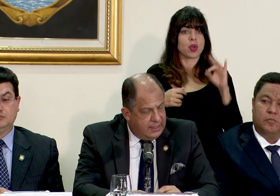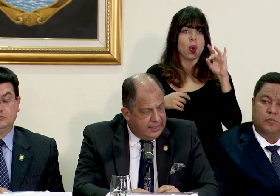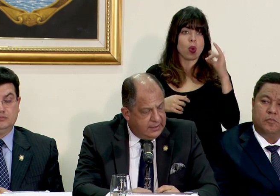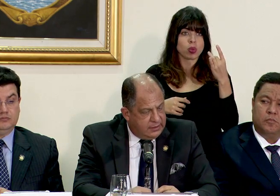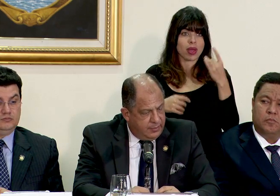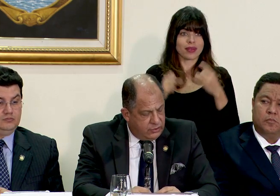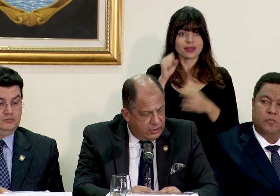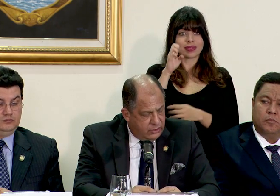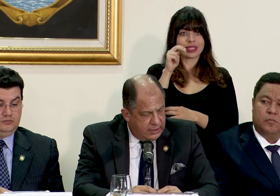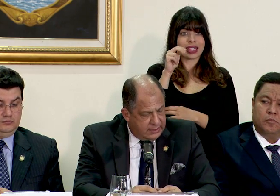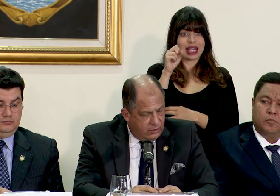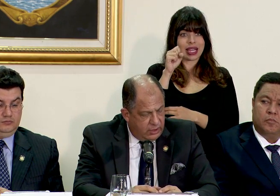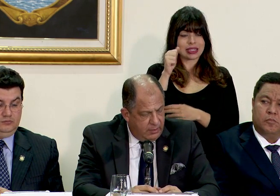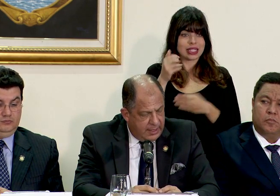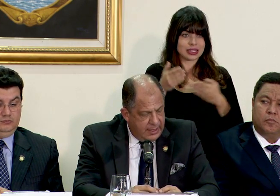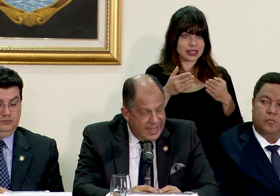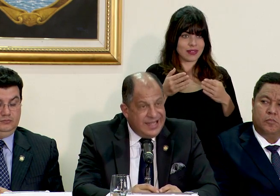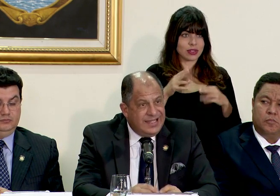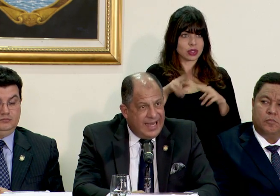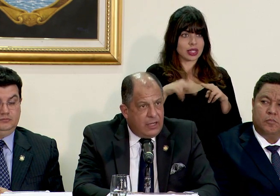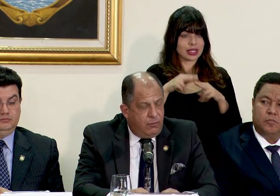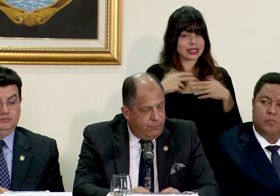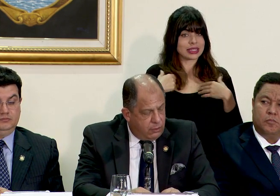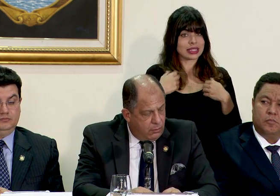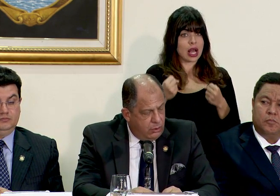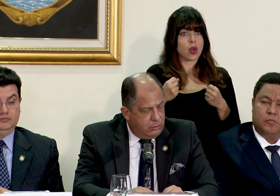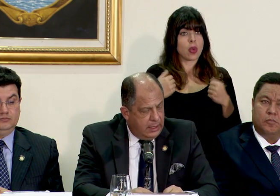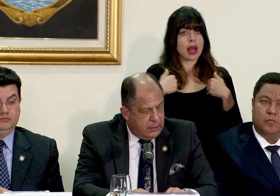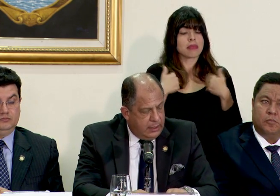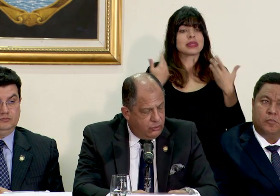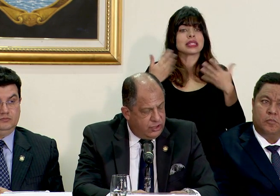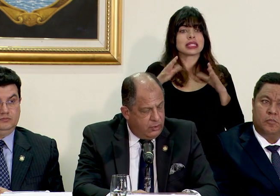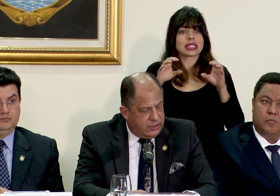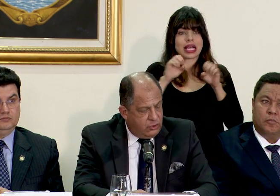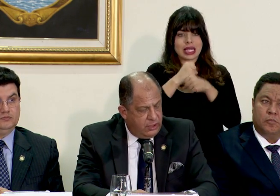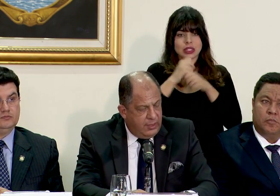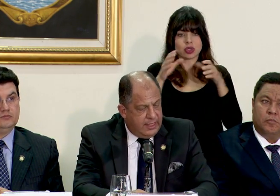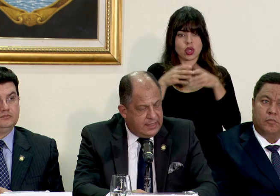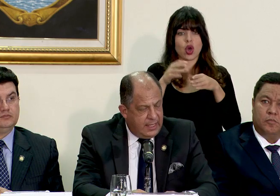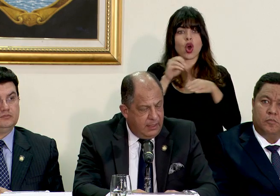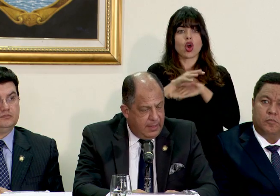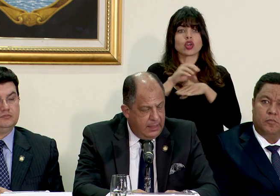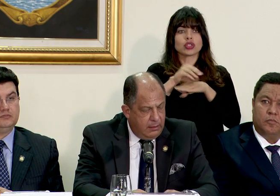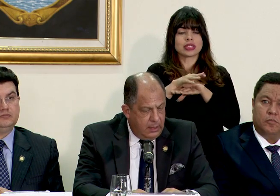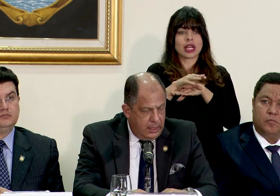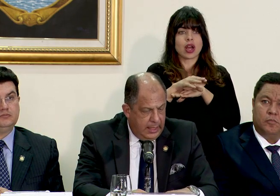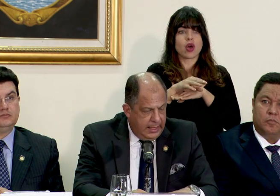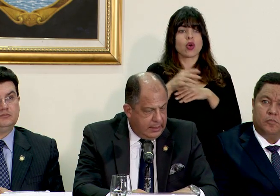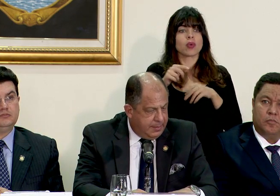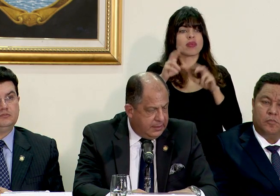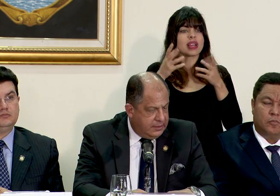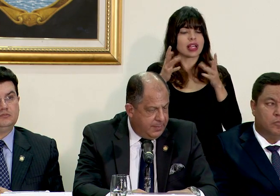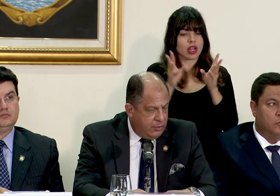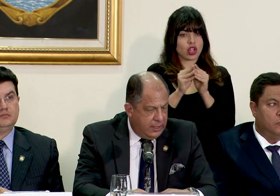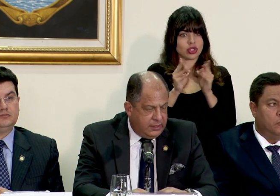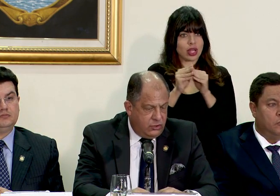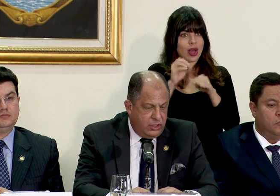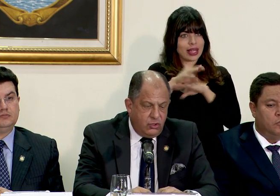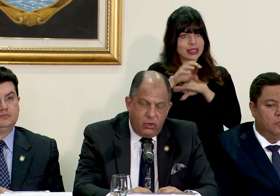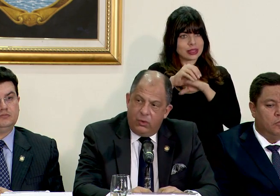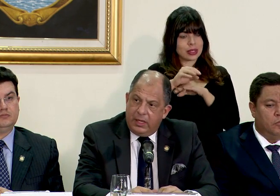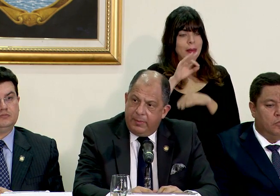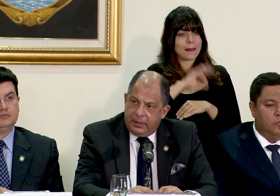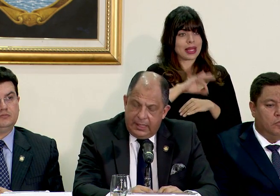el SENASA el Servicio Nacional de Salud Animal ya conformó el Consejo Asesor de Bienestar Animal en el que participan